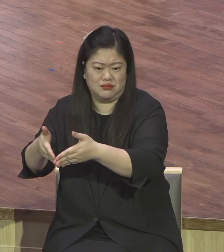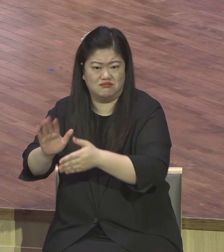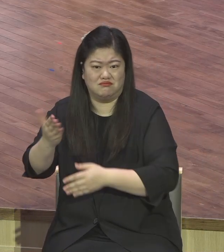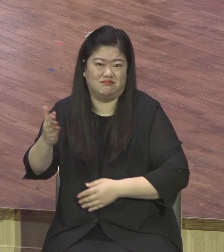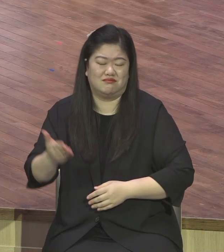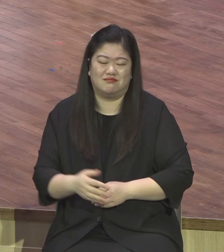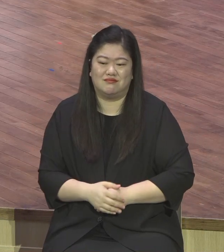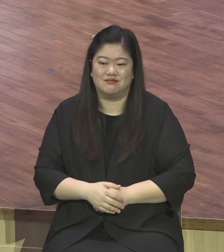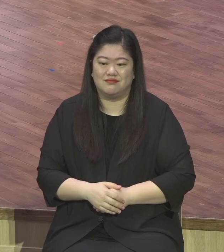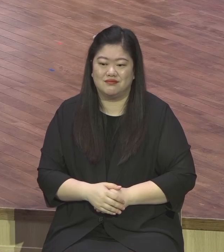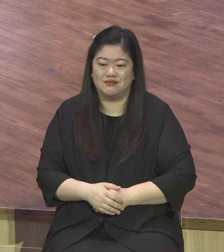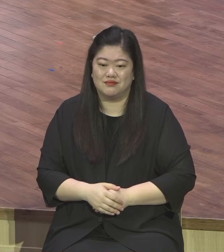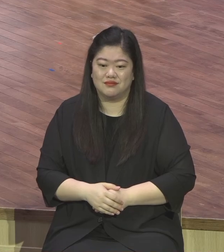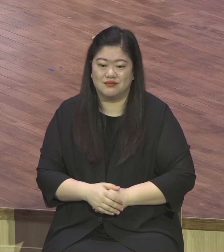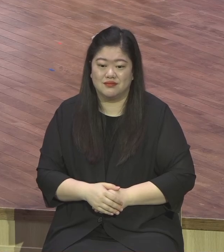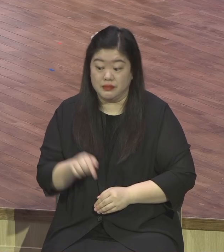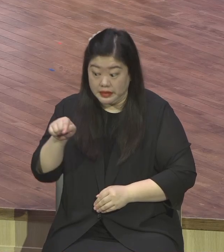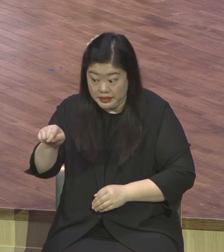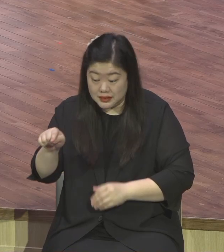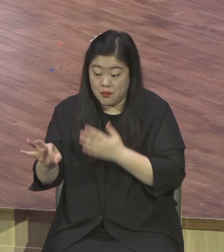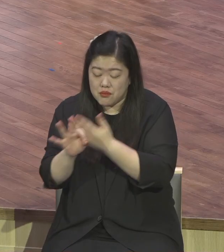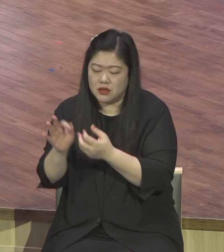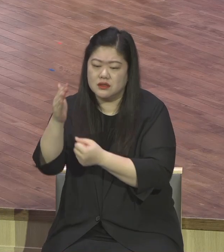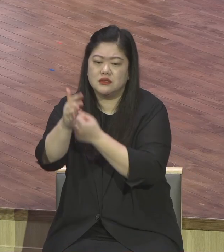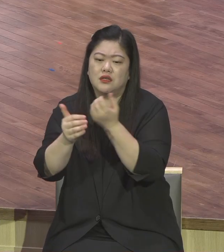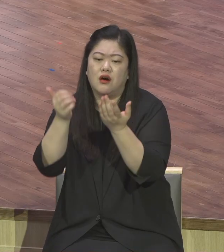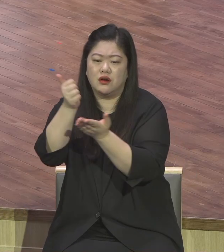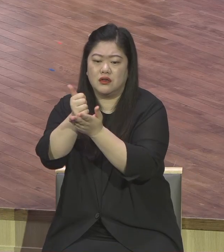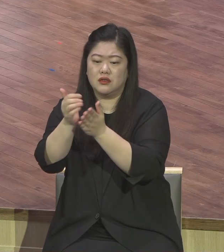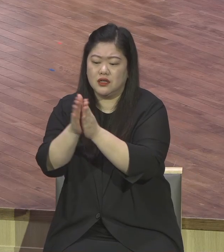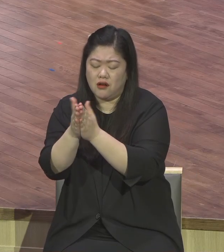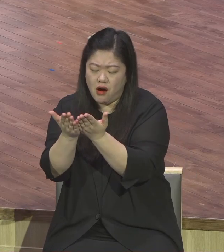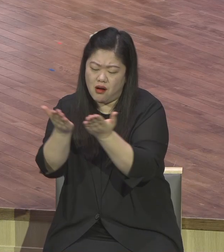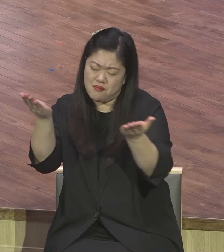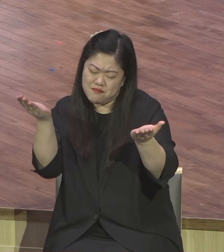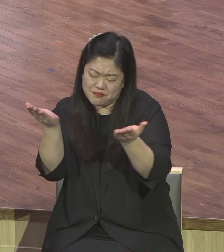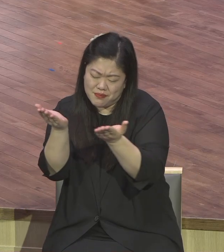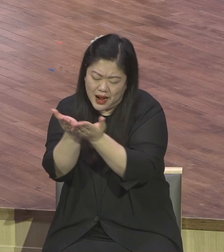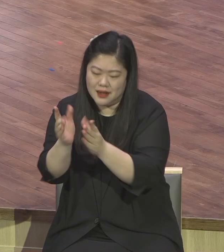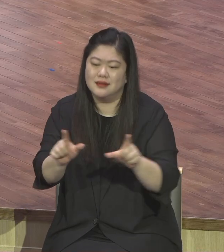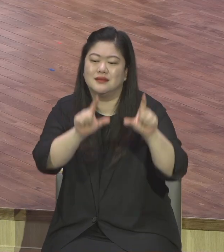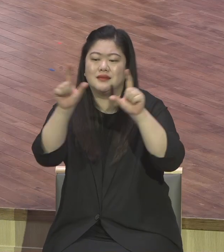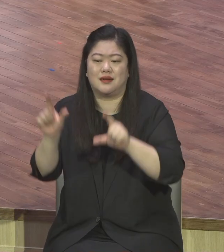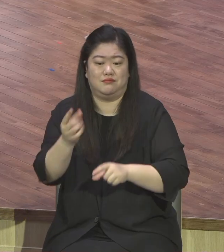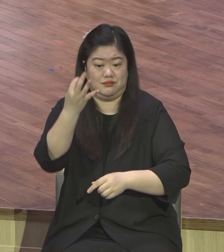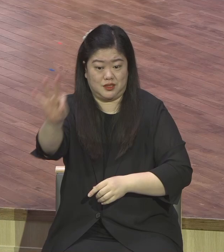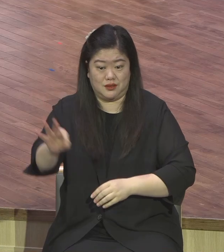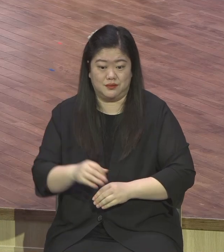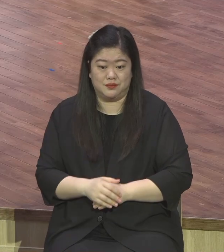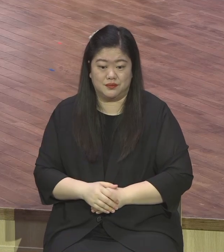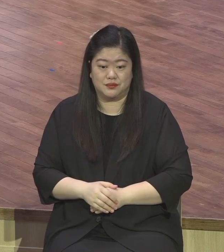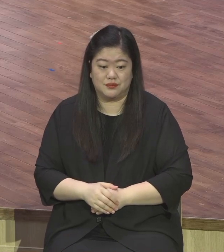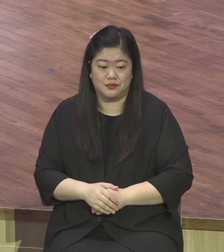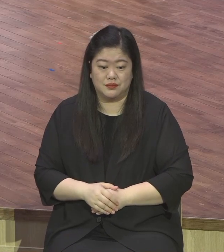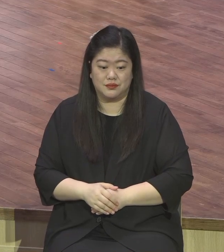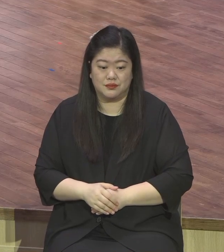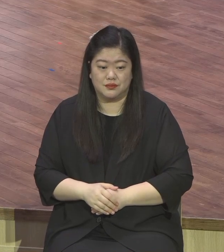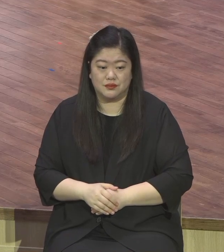성경적인 신앙생활은 그렇습니다. 여러분이 주위의 사람들 보고 그렇게 기독교를 평가하지 마세요. 사람은